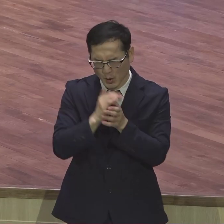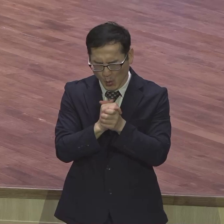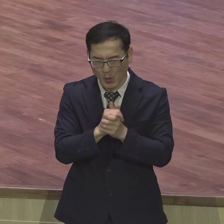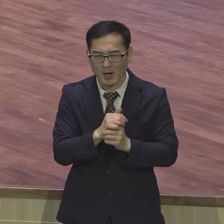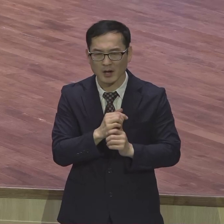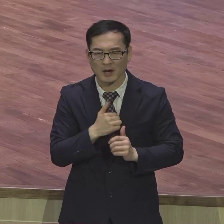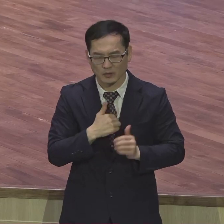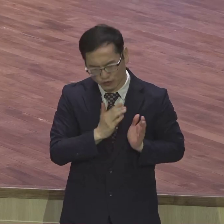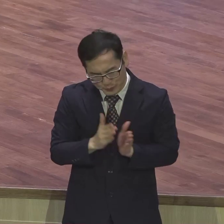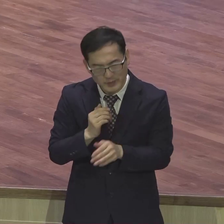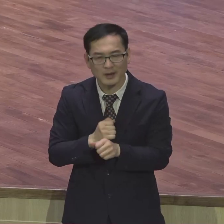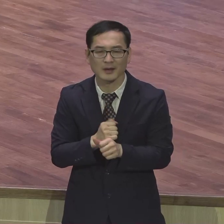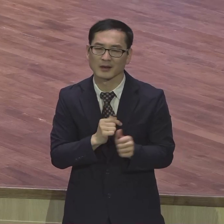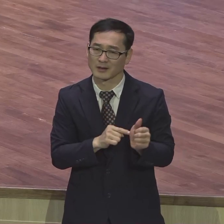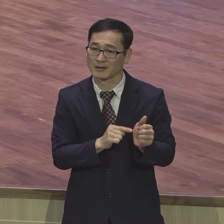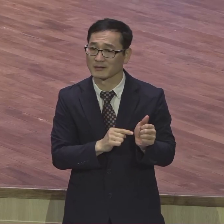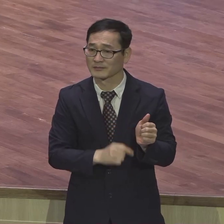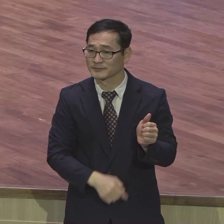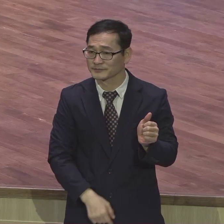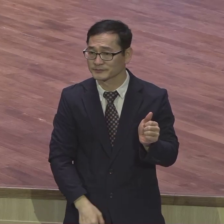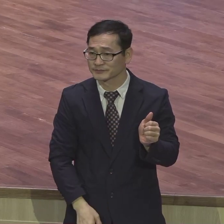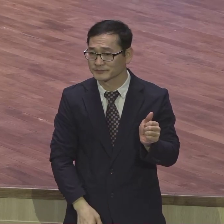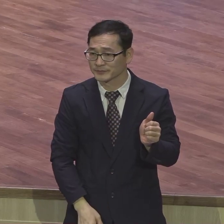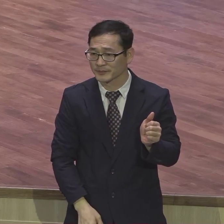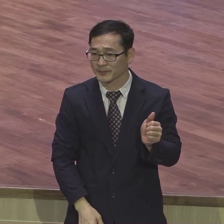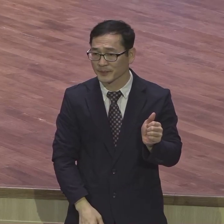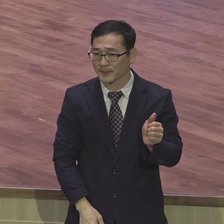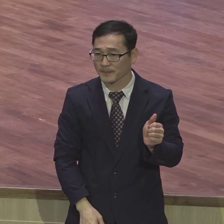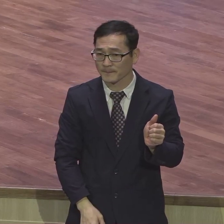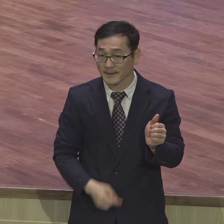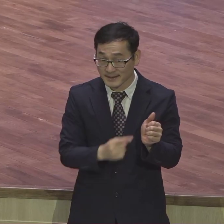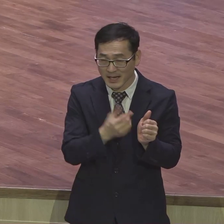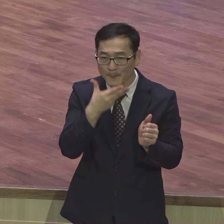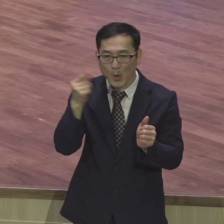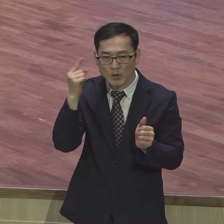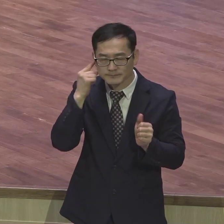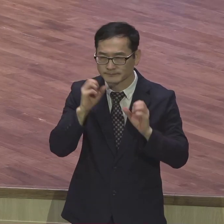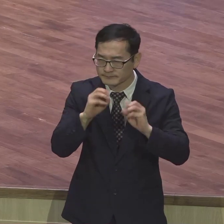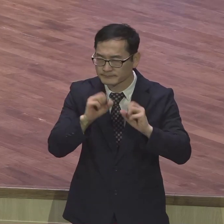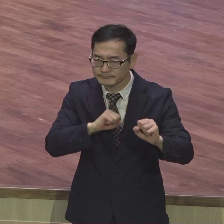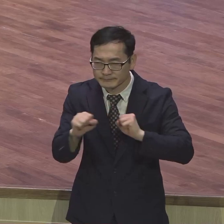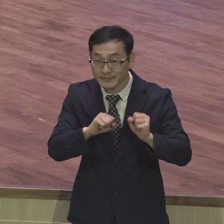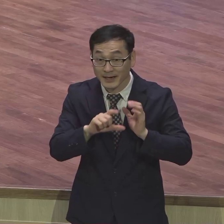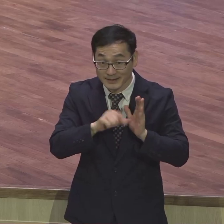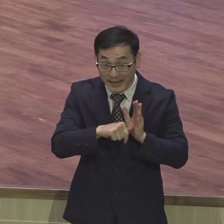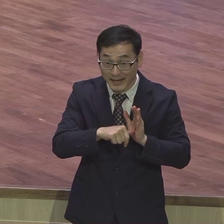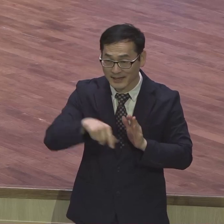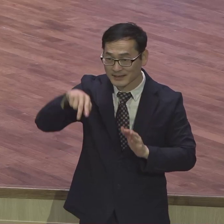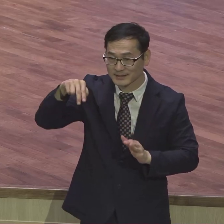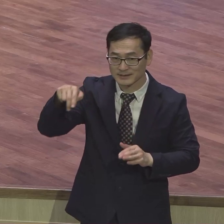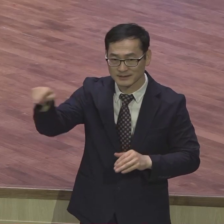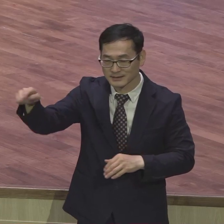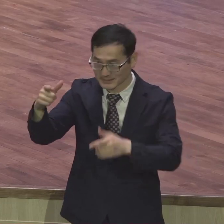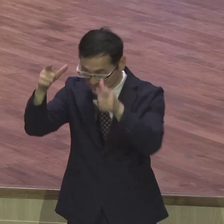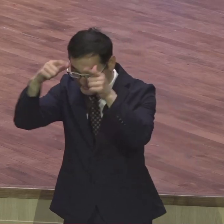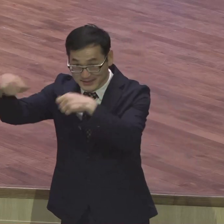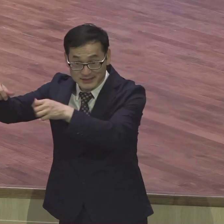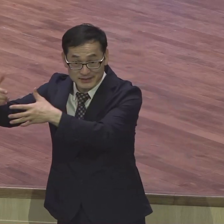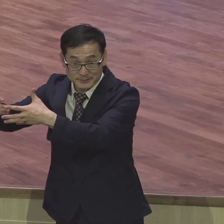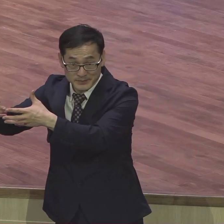도전해야지요 바울이 복음 운동을 할 당시에 서바냐는요 로마 서쪽 끝이에요 서쪽